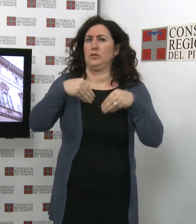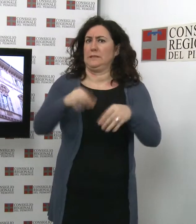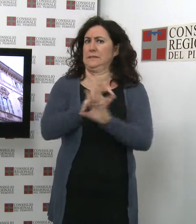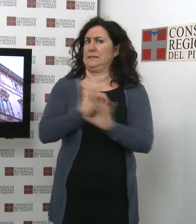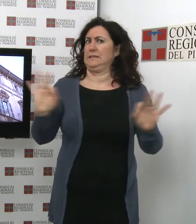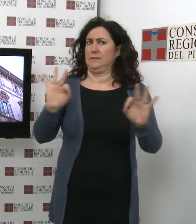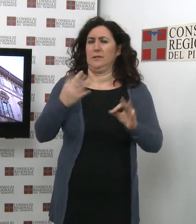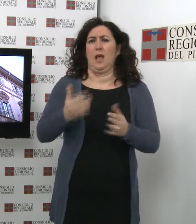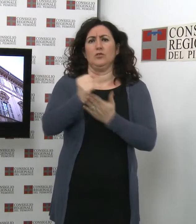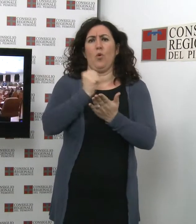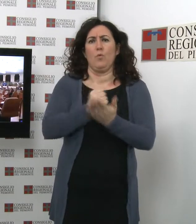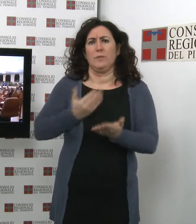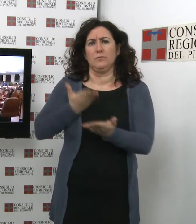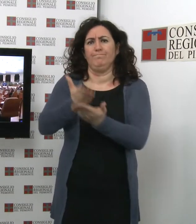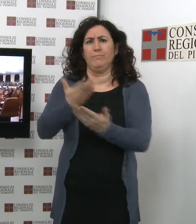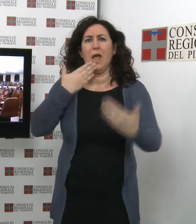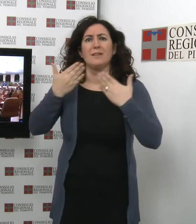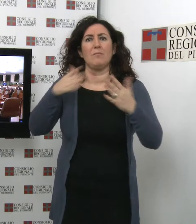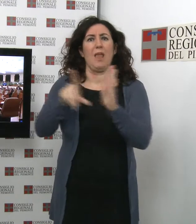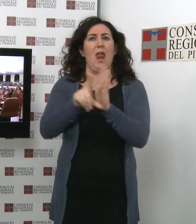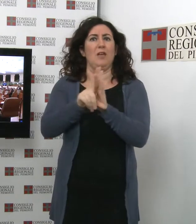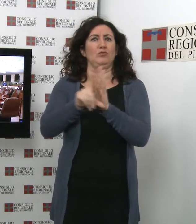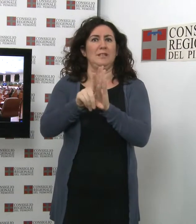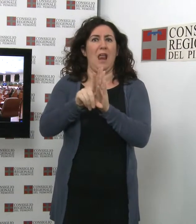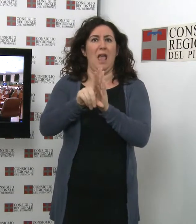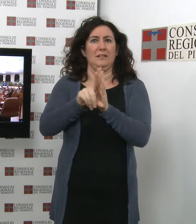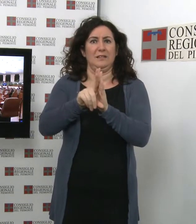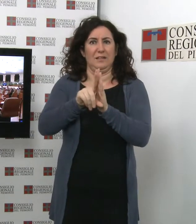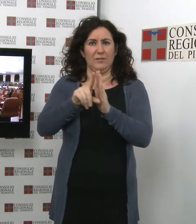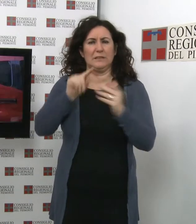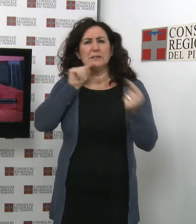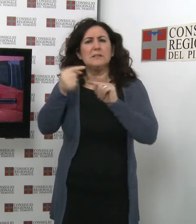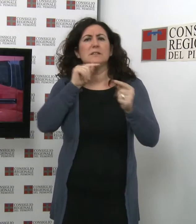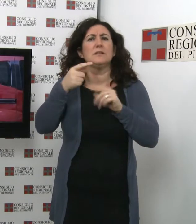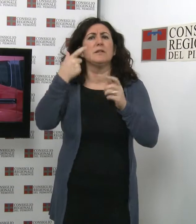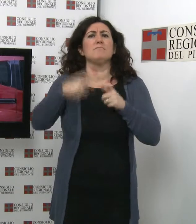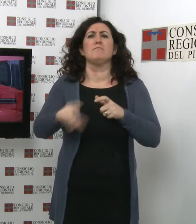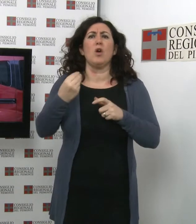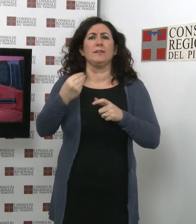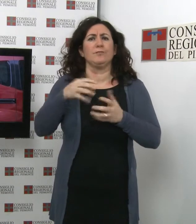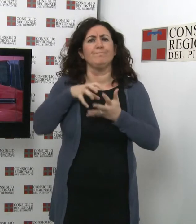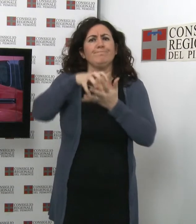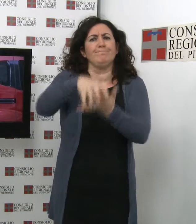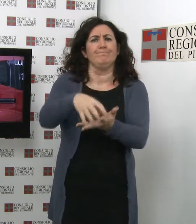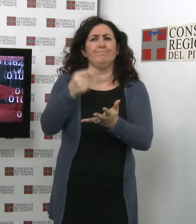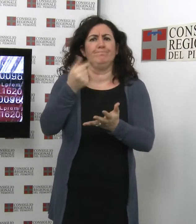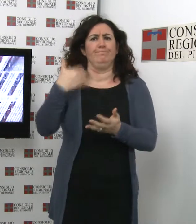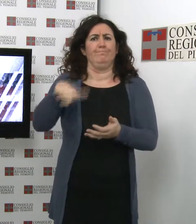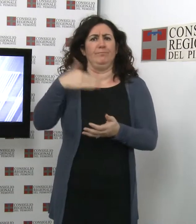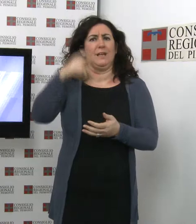legislativa. Fra le principali criticità emerse, l'ammontare degli stanziamenti per le politiche socioassistenziali.